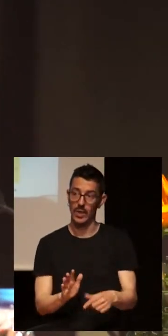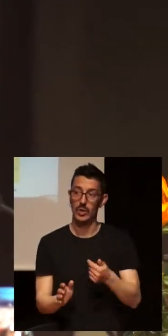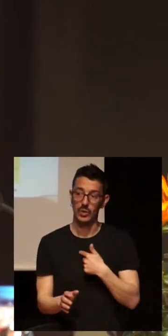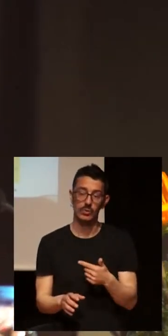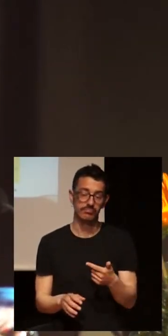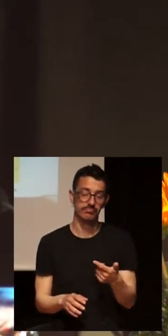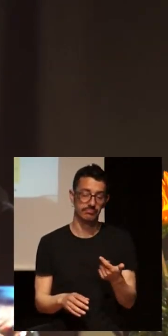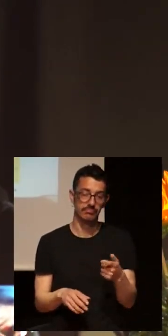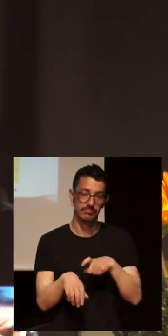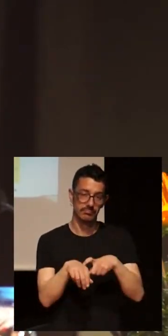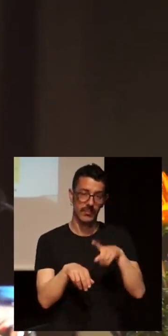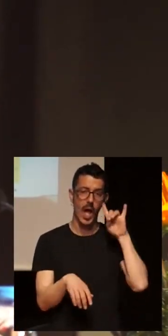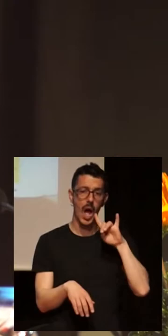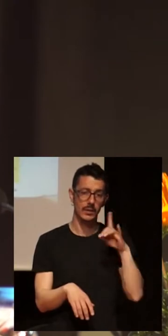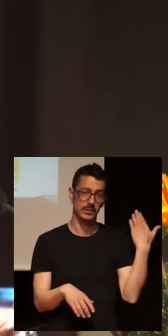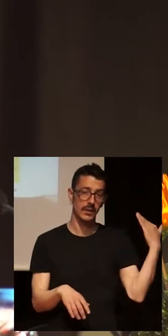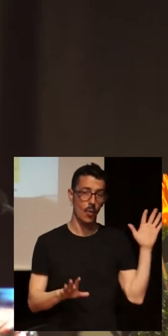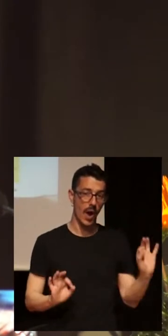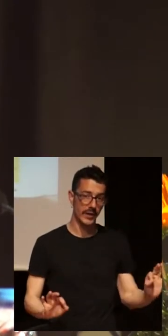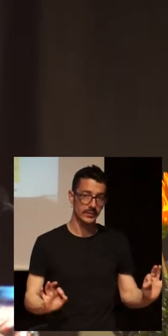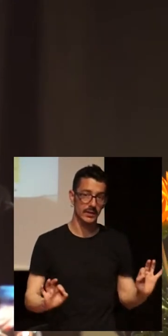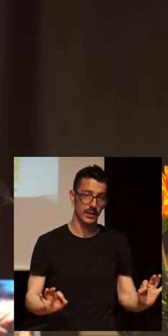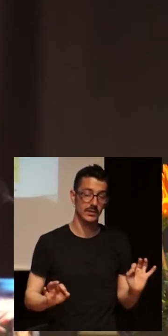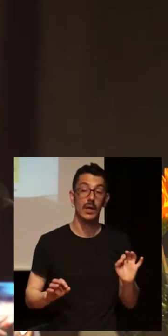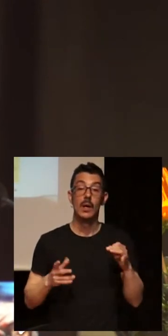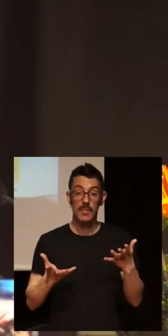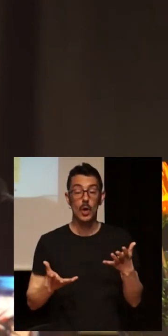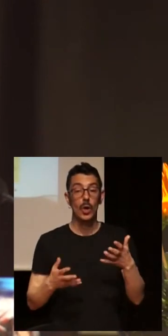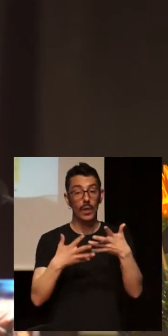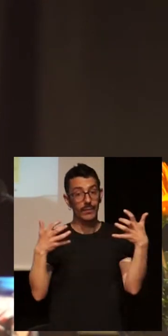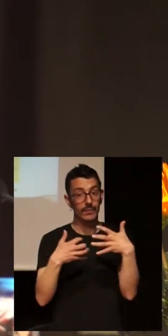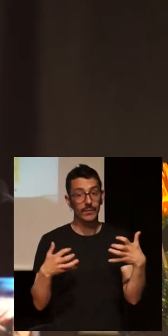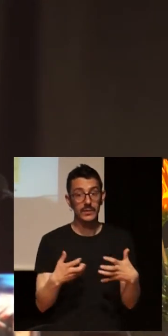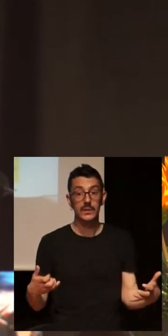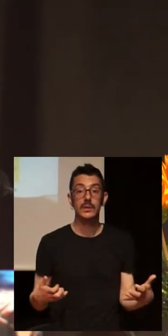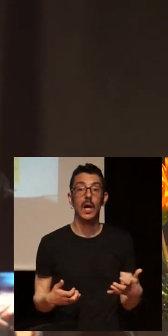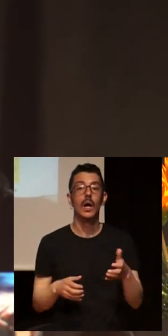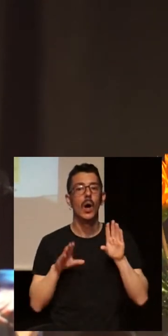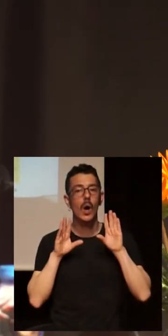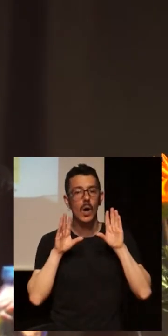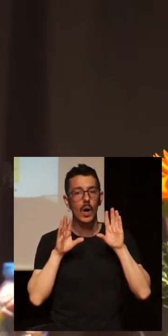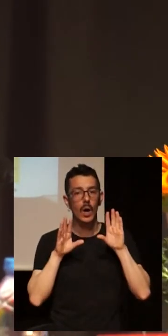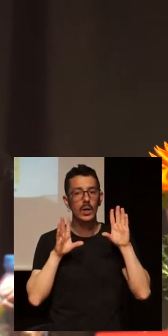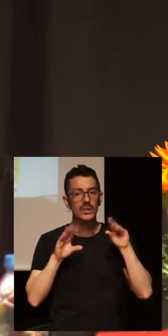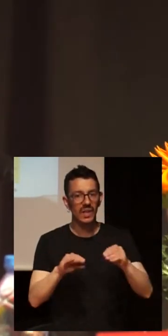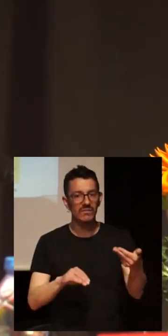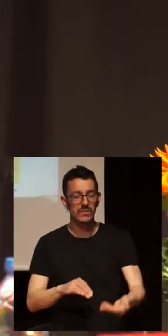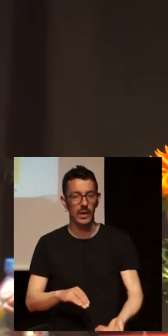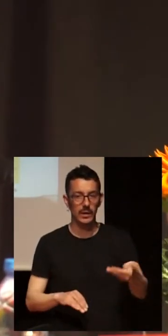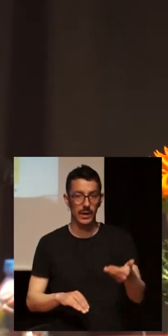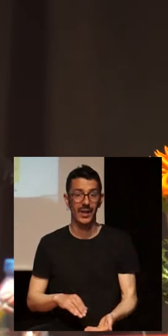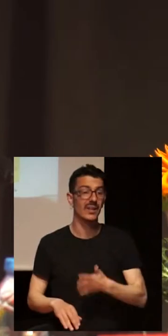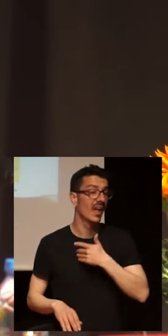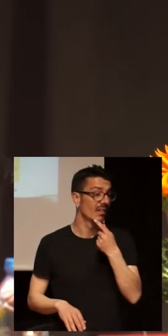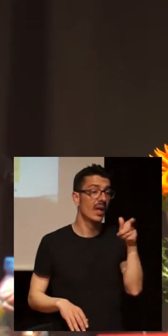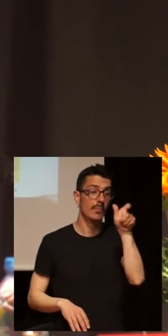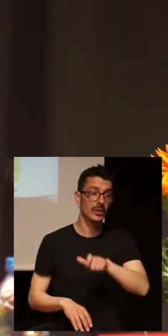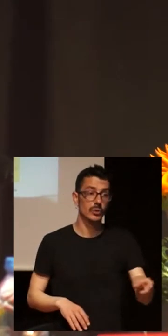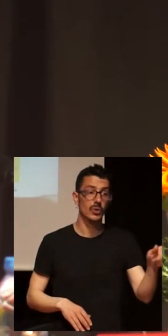vintage sirven y porque hay gente que ha escrito antes que nosotras y sigue siendo